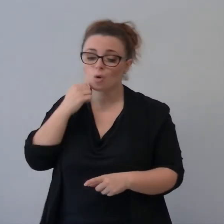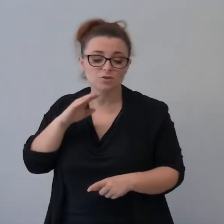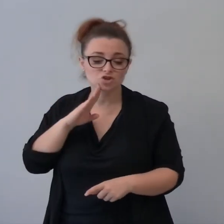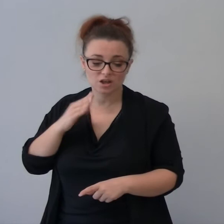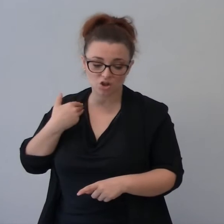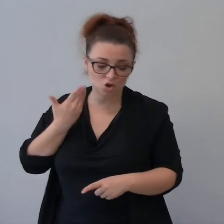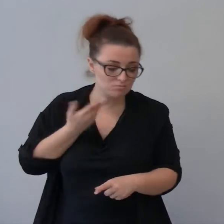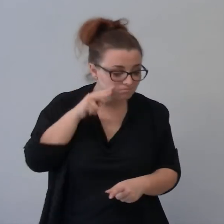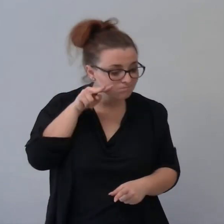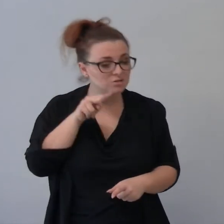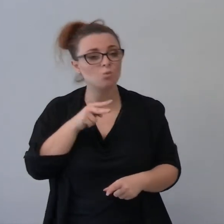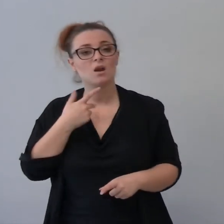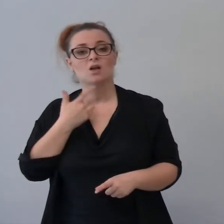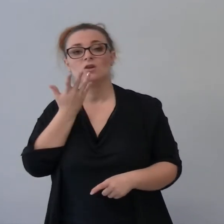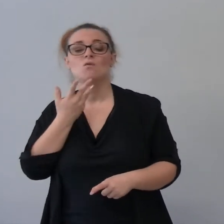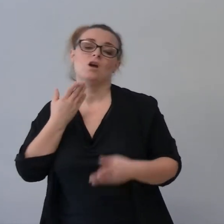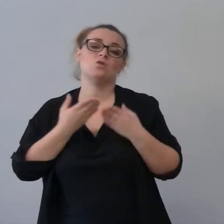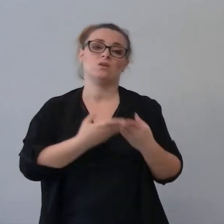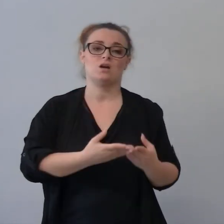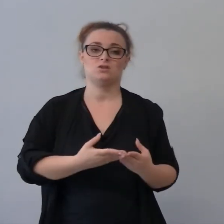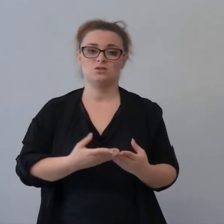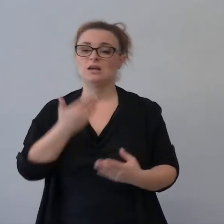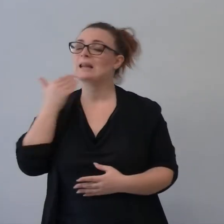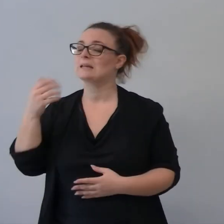Ti ringraziamo, il nome di Gesù. Amén.